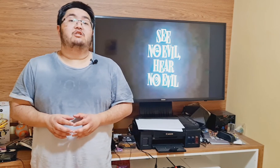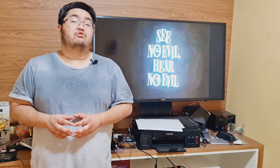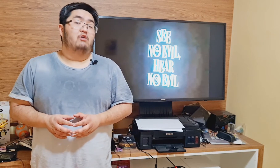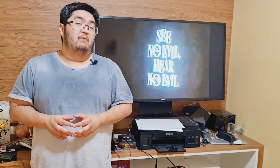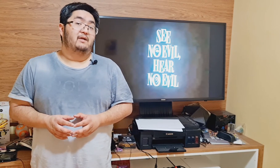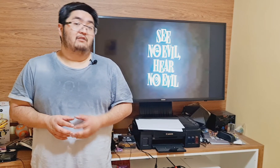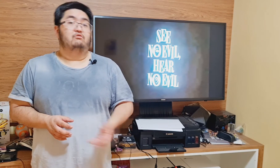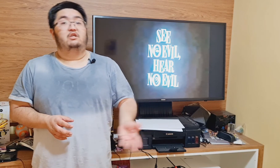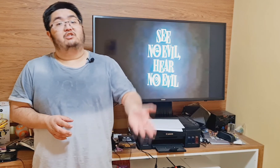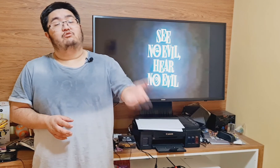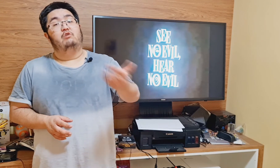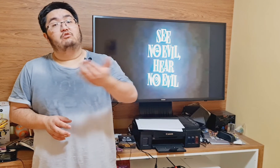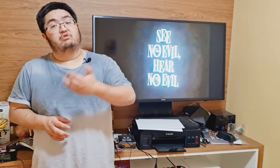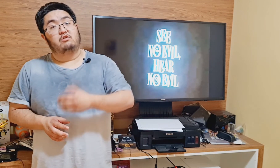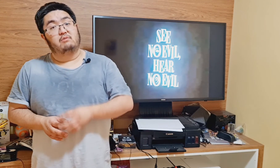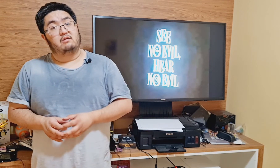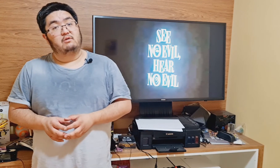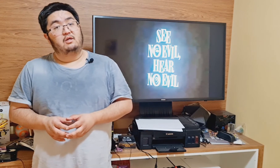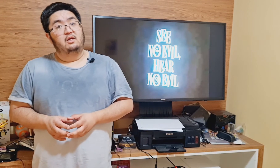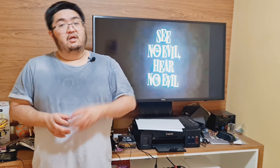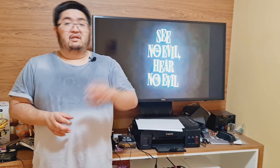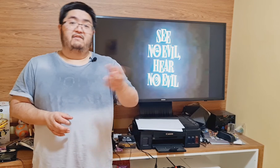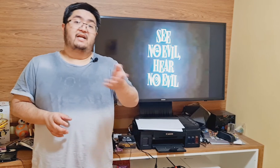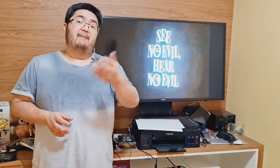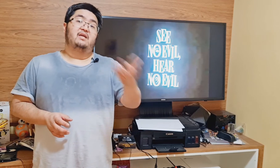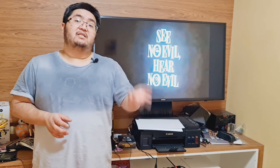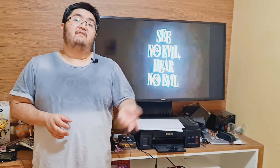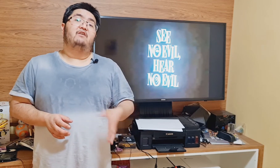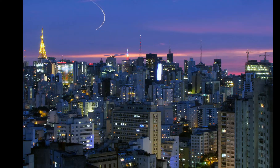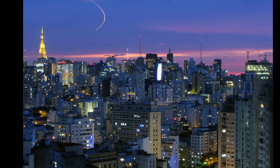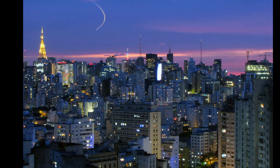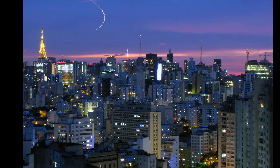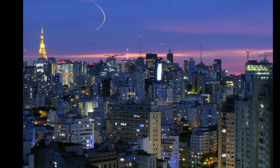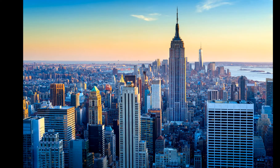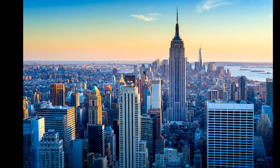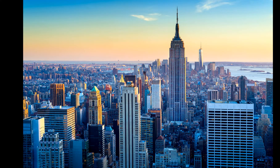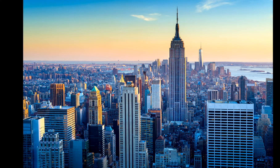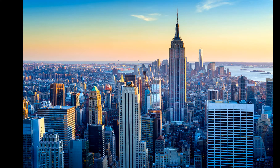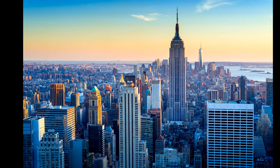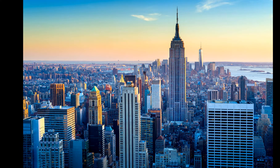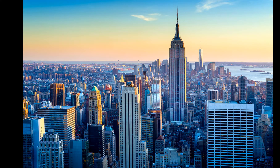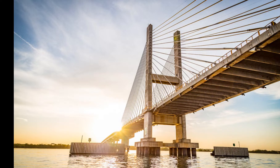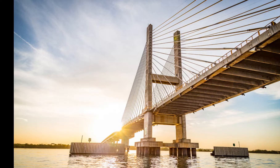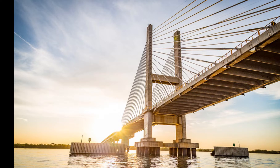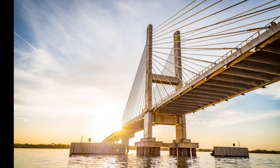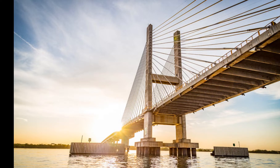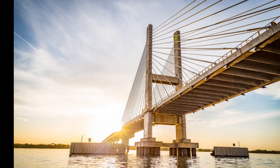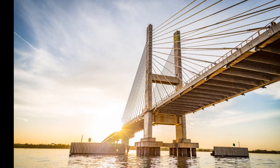antrópicas, ou seja, ações do ser humano. Talvez na cabeça ele venha uma cidade, prédios, pontes,